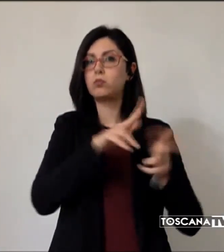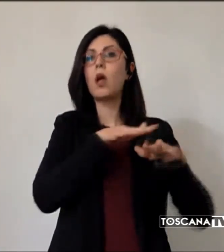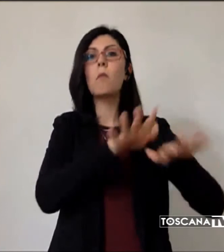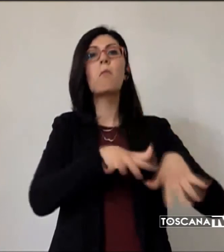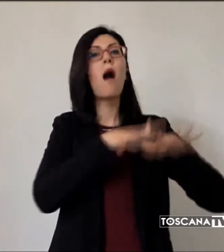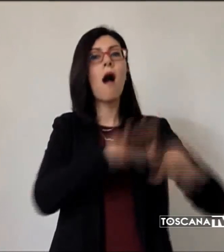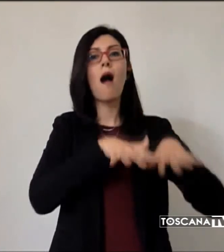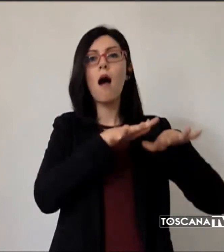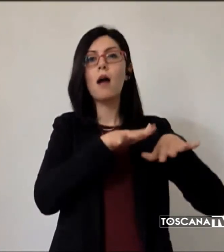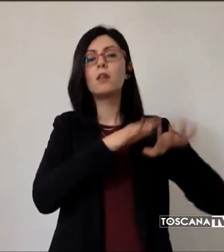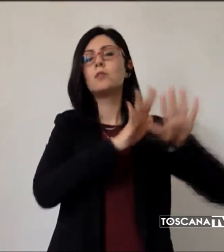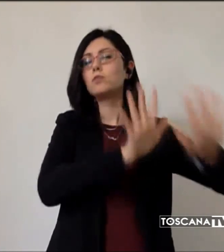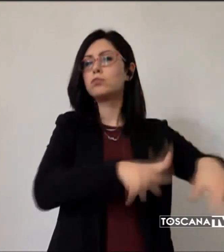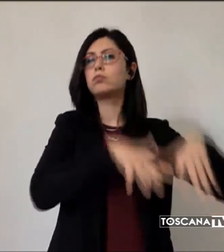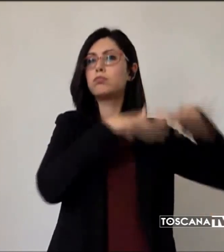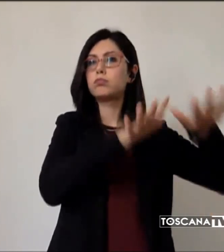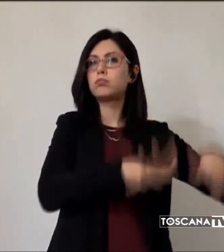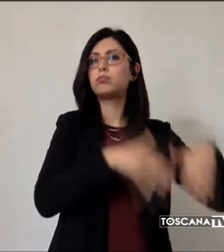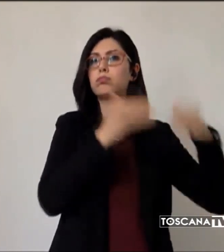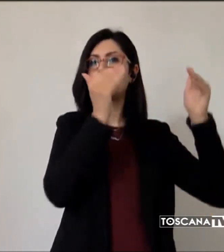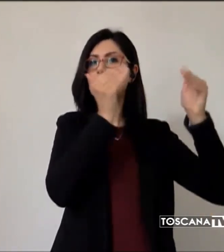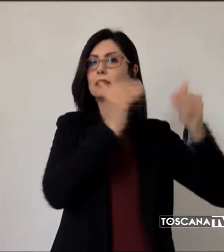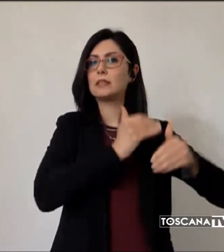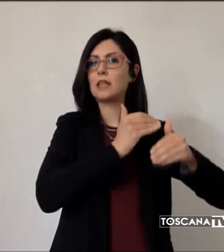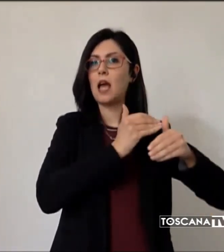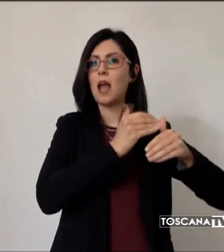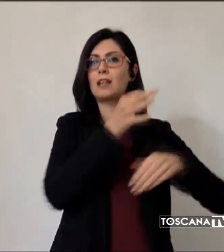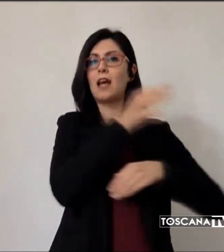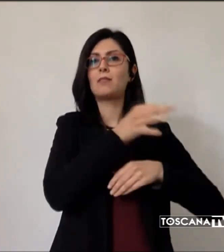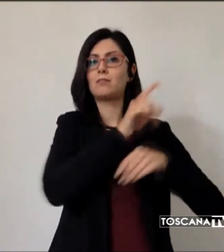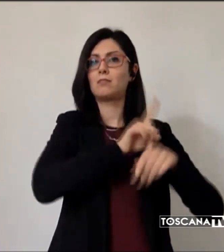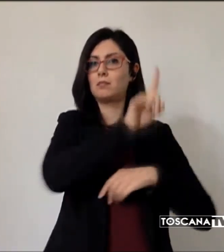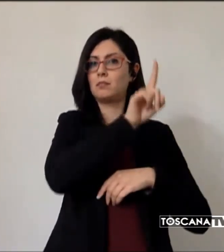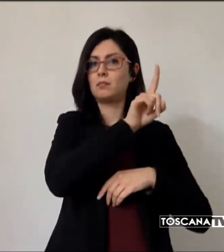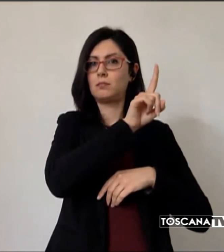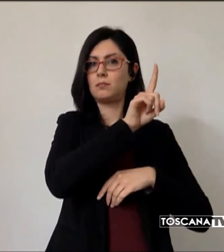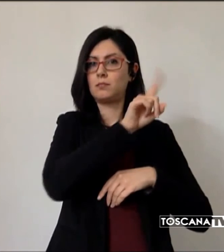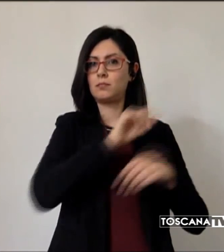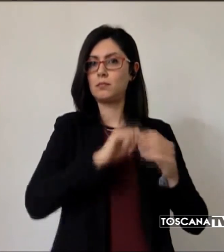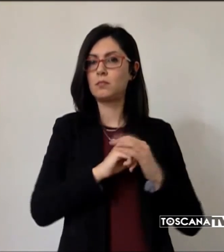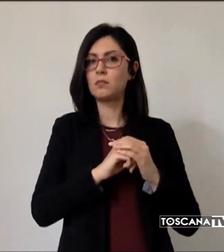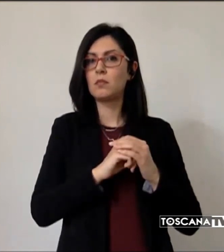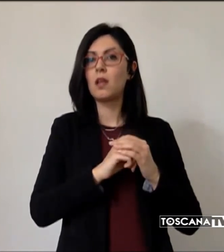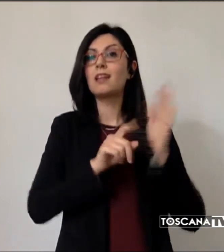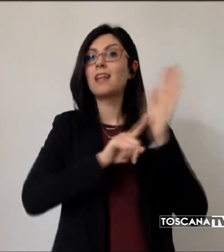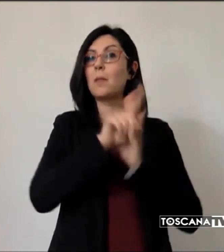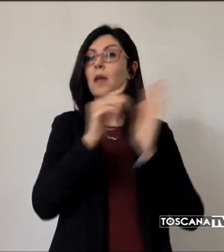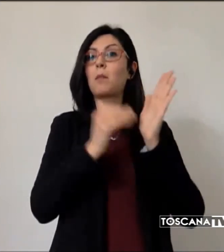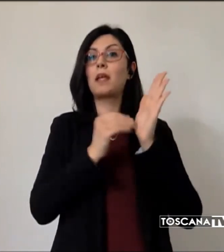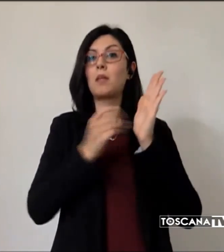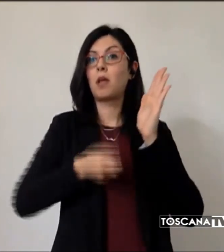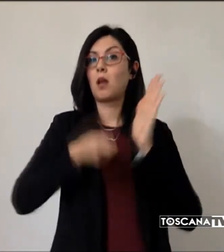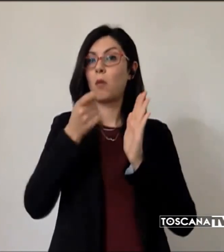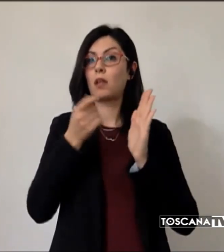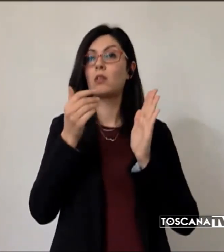agitati in serata a nord di Capraia. Temperature minime in aumento, massime in lieve